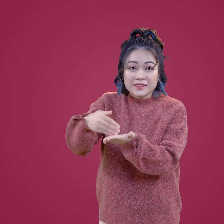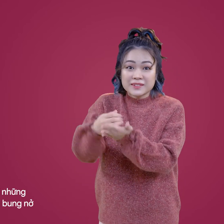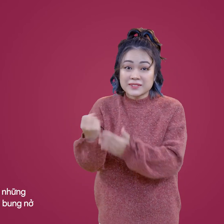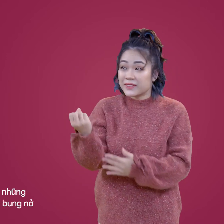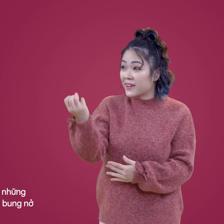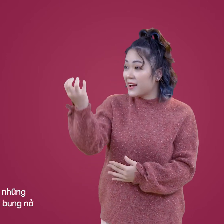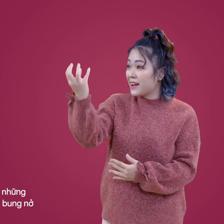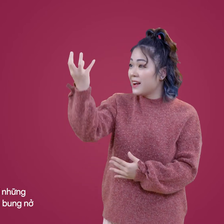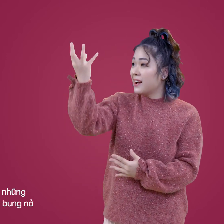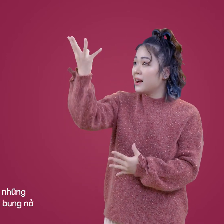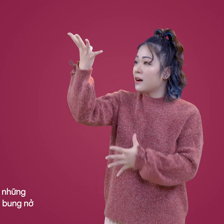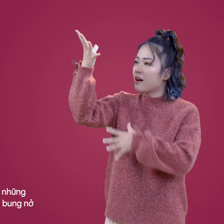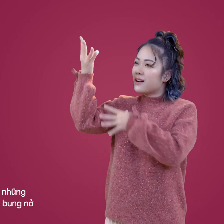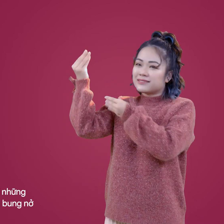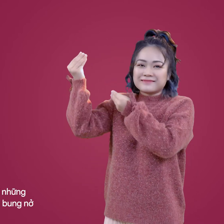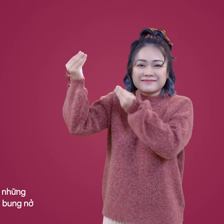꽃피 올 때까지